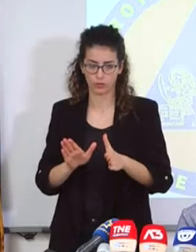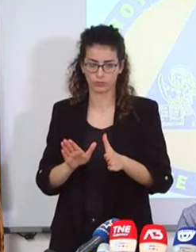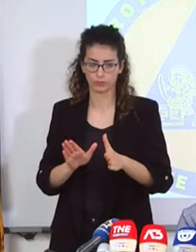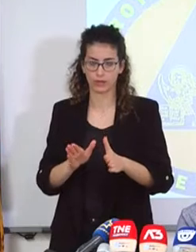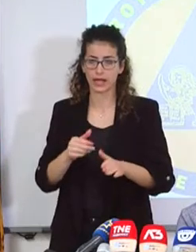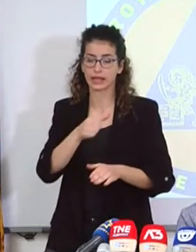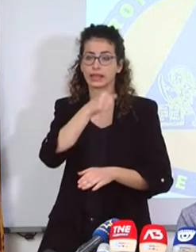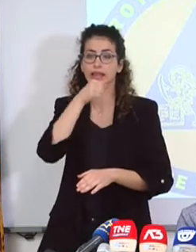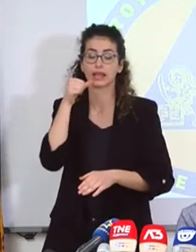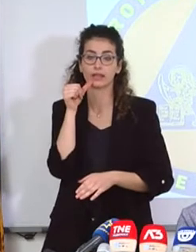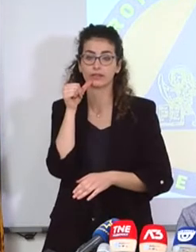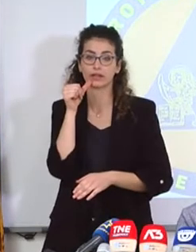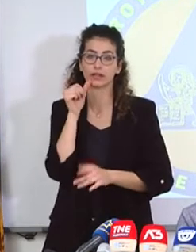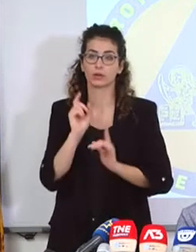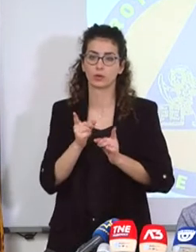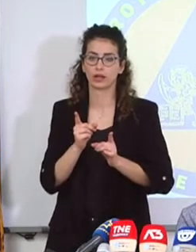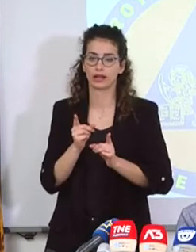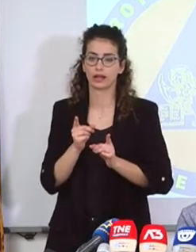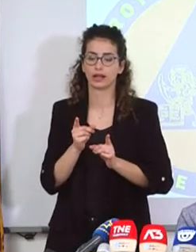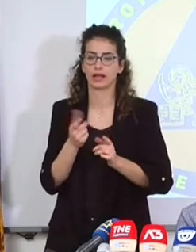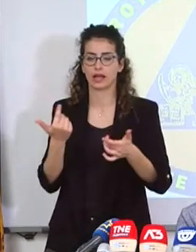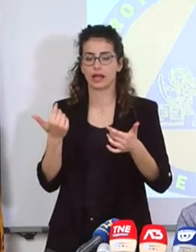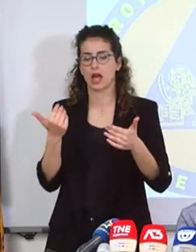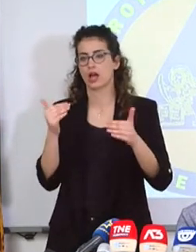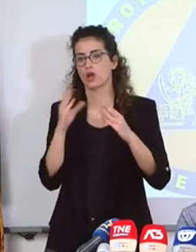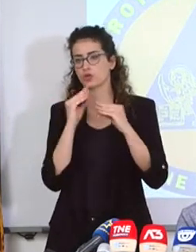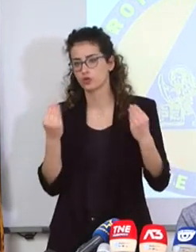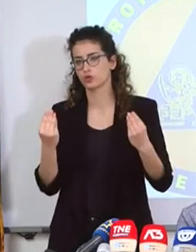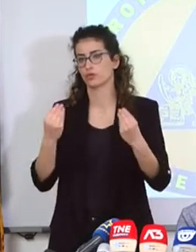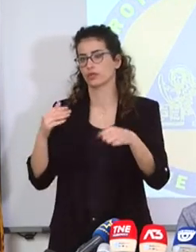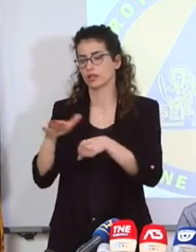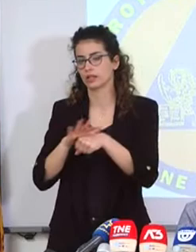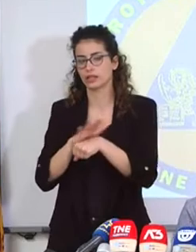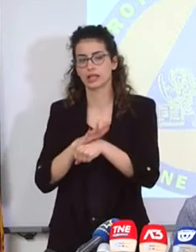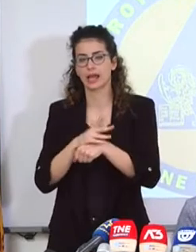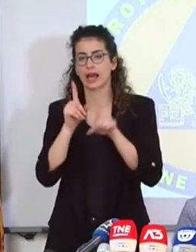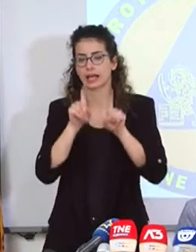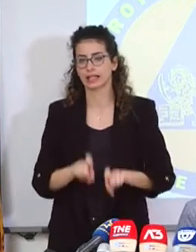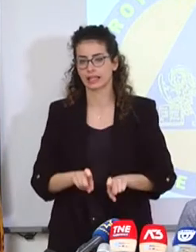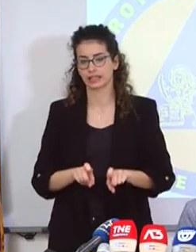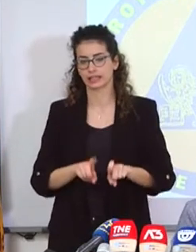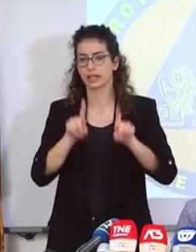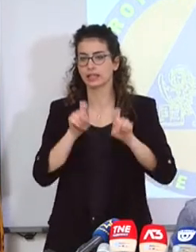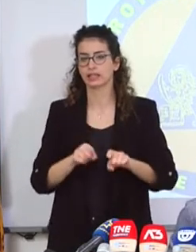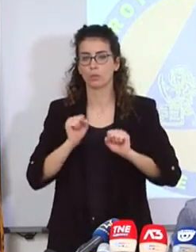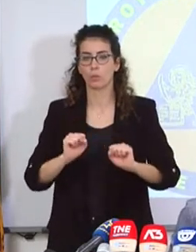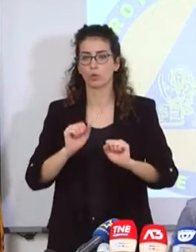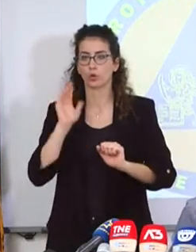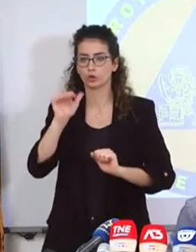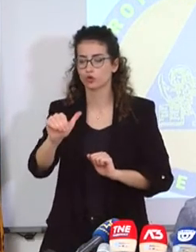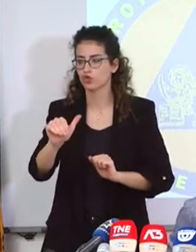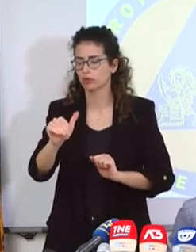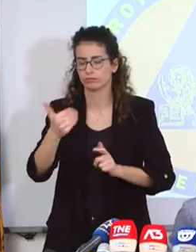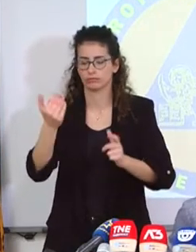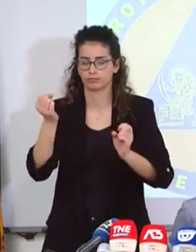ma va fatta garantita ai ragazzi e alle famiglie con i test. Test che non è che possiamo fare tutti i giorni, non possiamo vendere questa utopia,